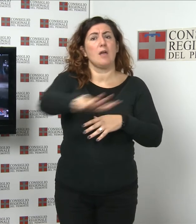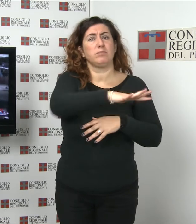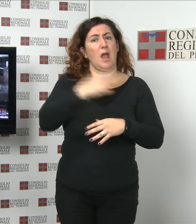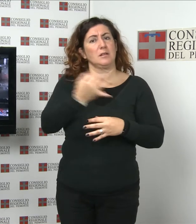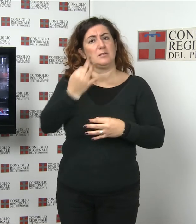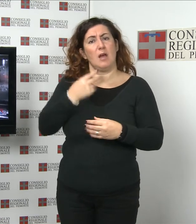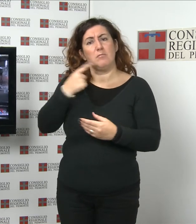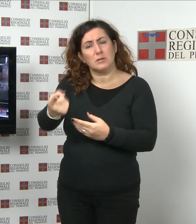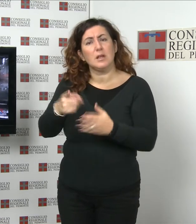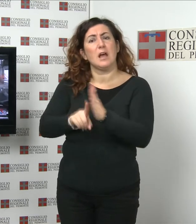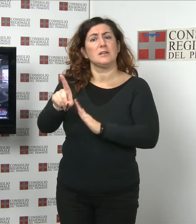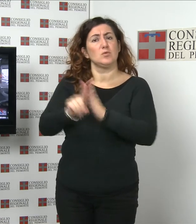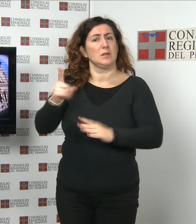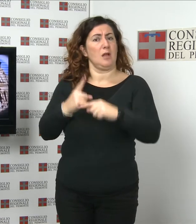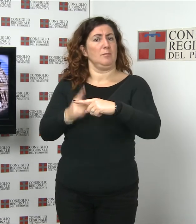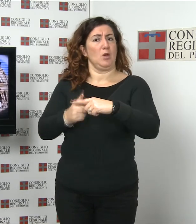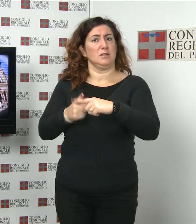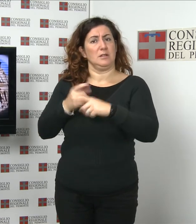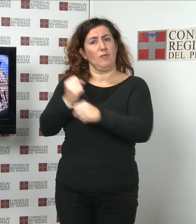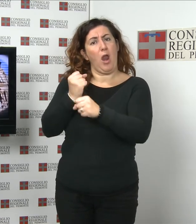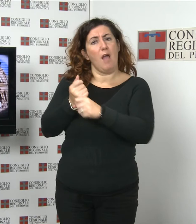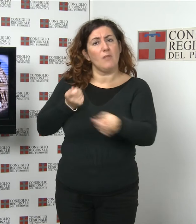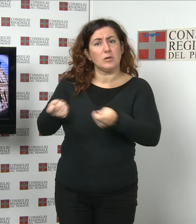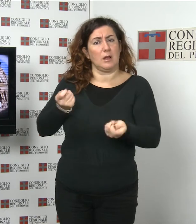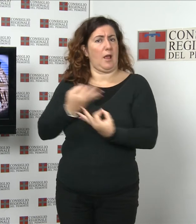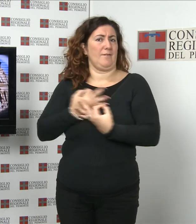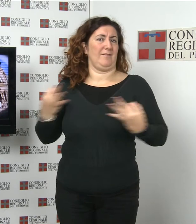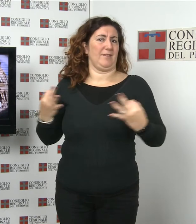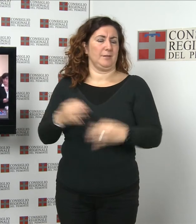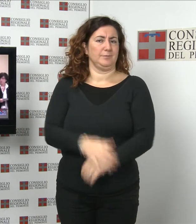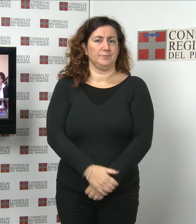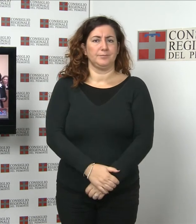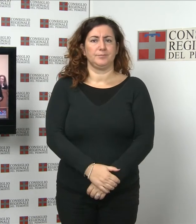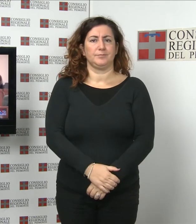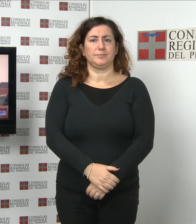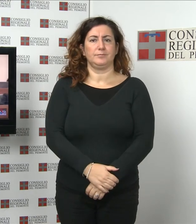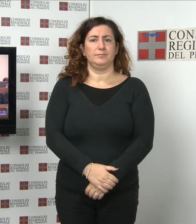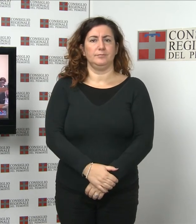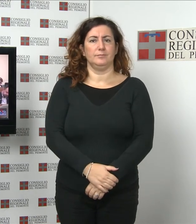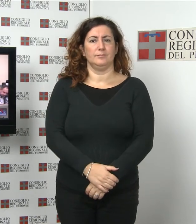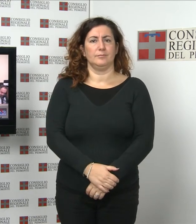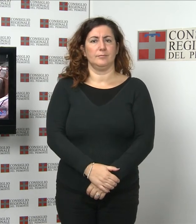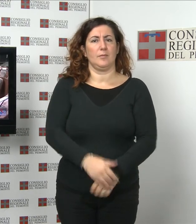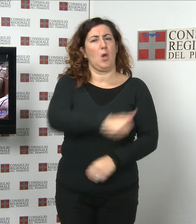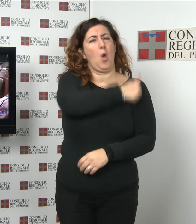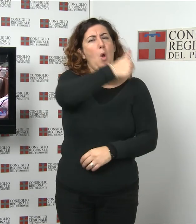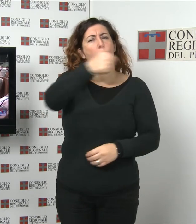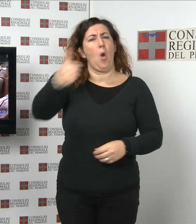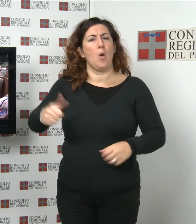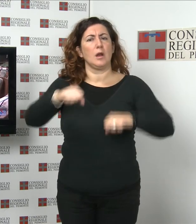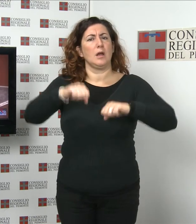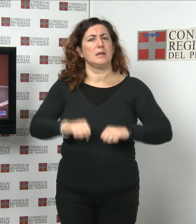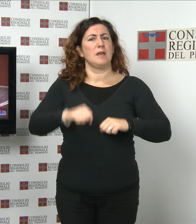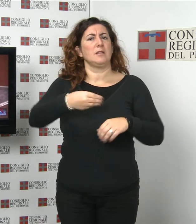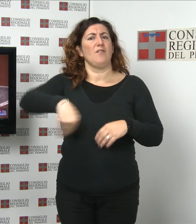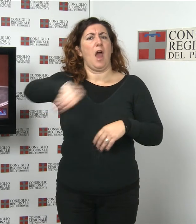le modalità con cui vengono gestiti i lavori. Consiglio delle Autonomie Locali Dopo un anno di sede vacante il Consiglio delle Autonomie